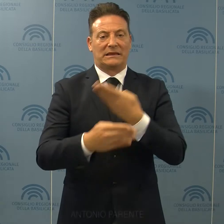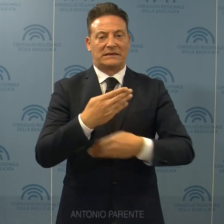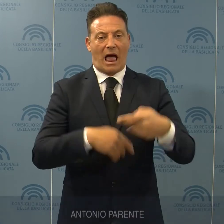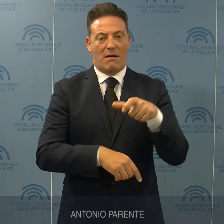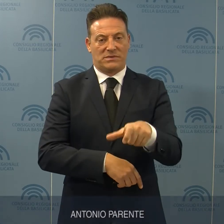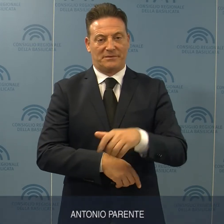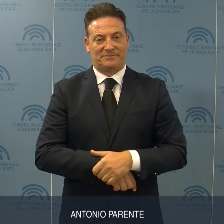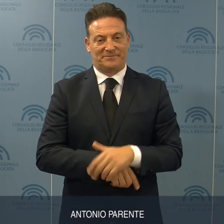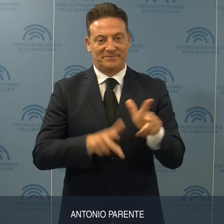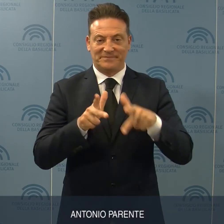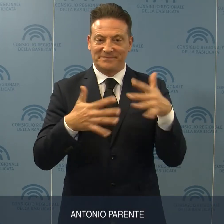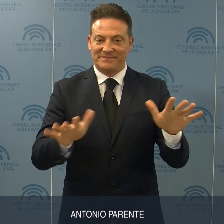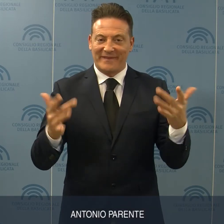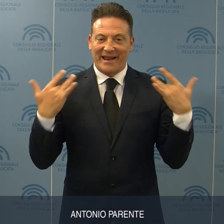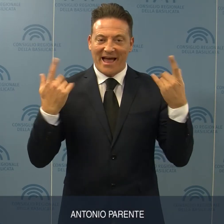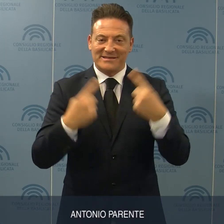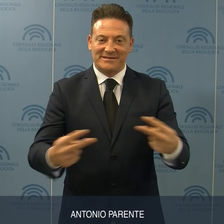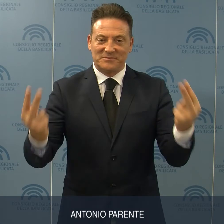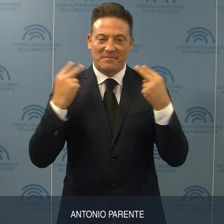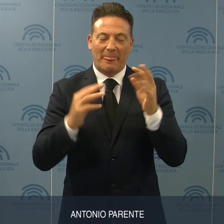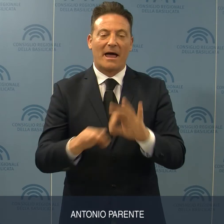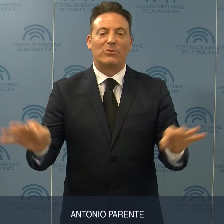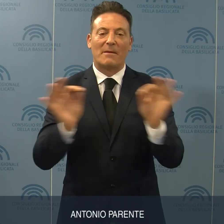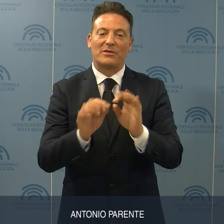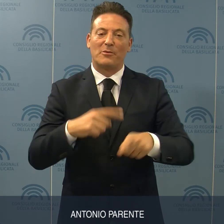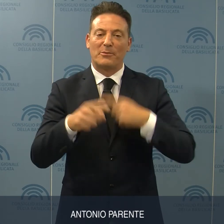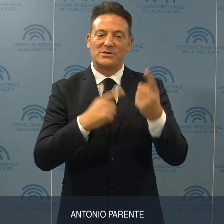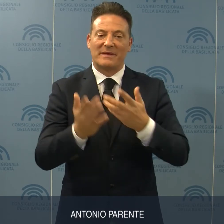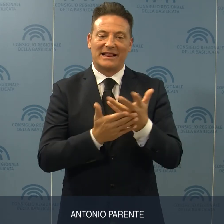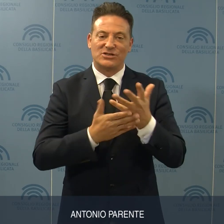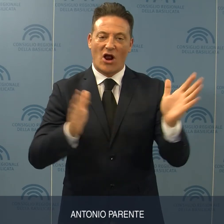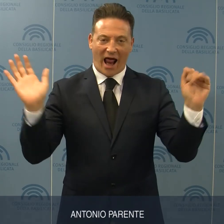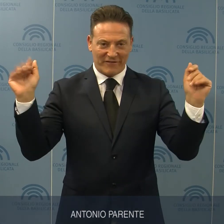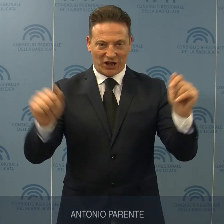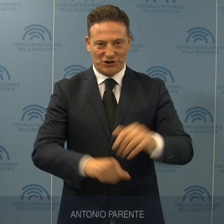È tutto, grazie per l'attenzione prestata, l'appuntamento e per la prossima edizione.